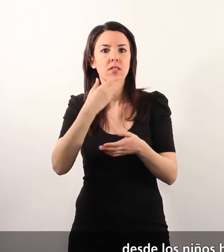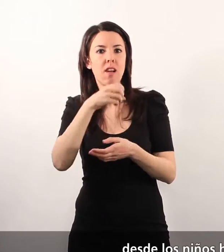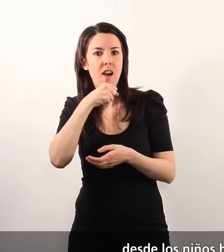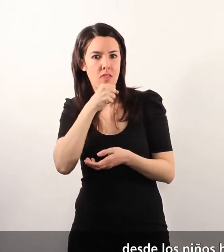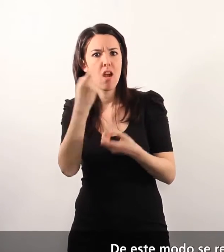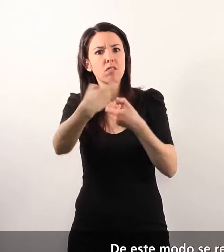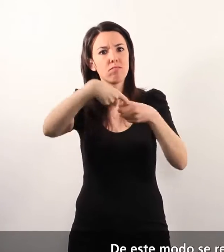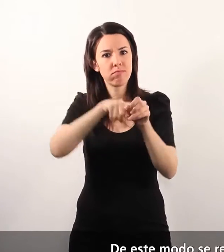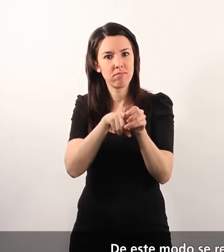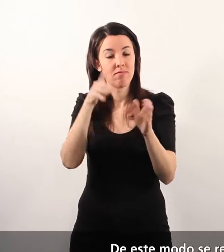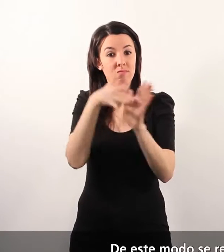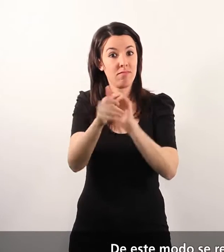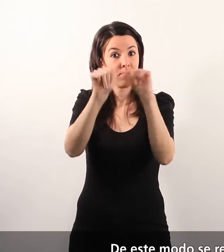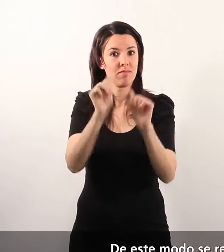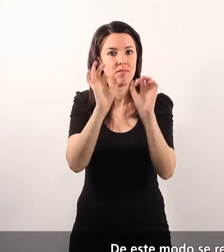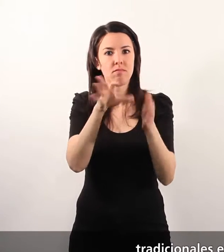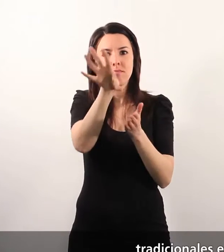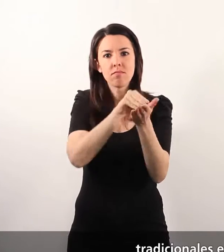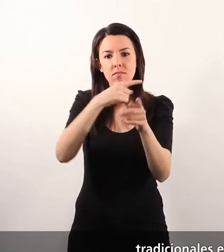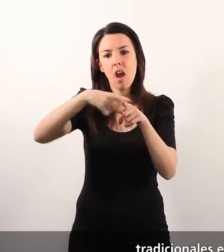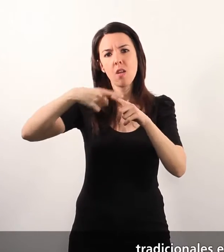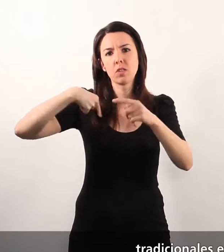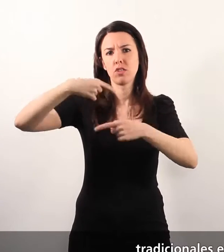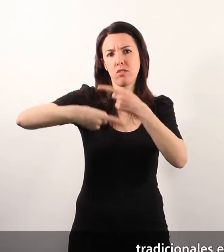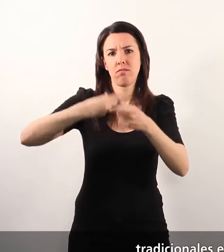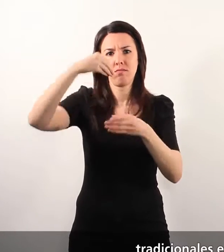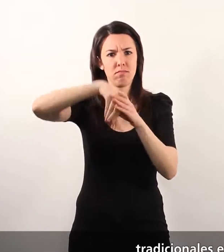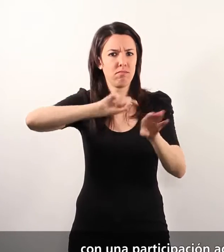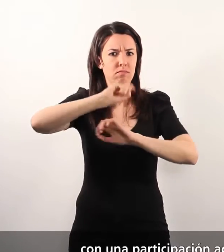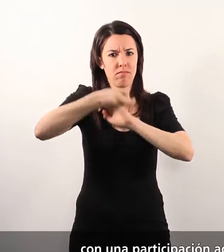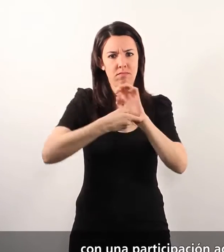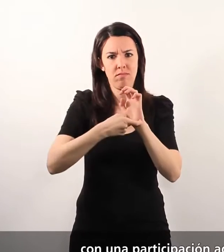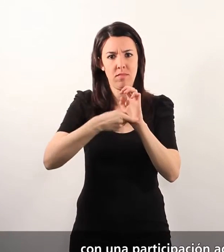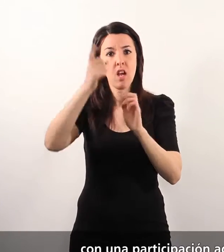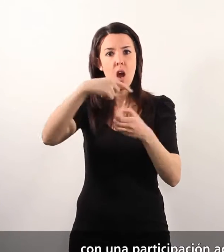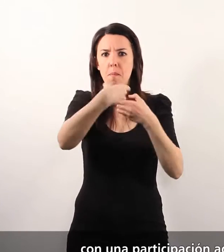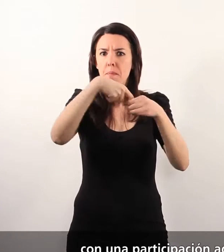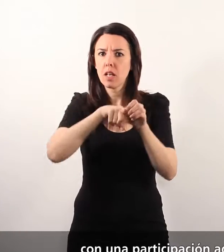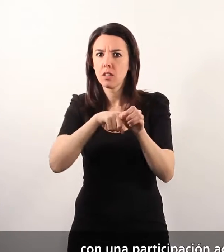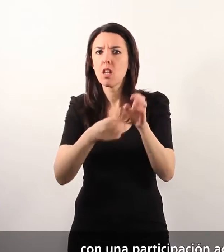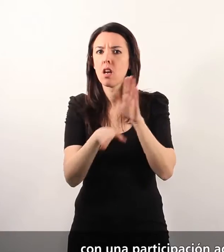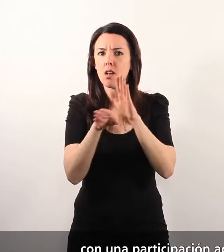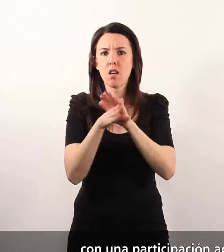De este modo se reúnen los elementos tradicionales en su integridad, con una participación activa de toda la sociedad.